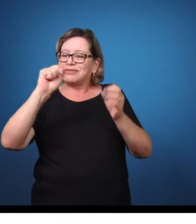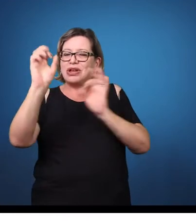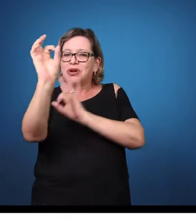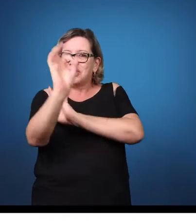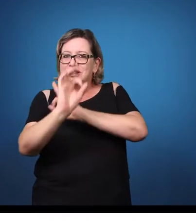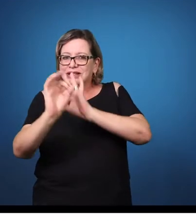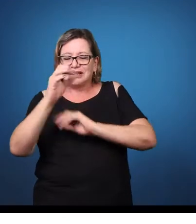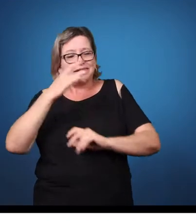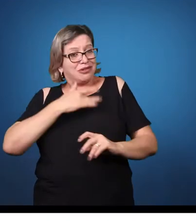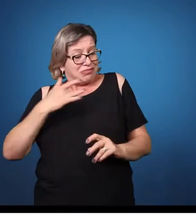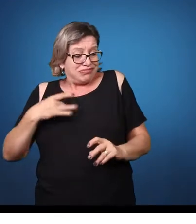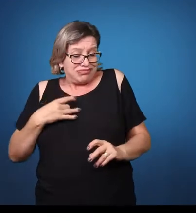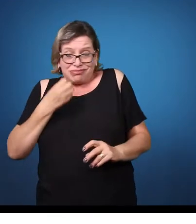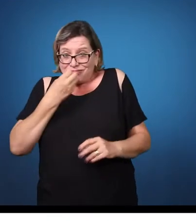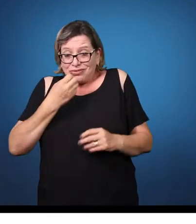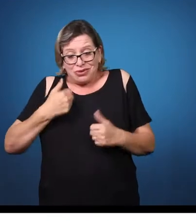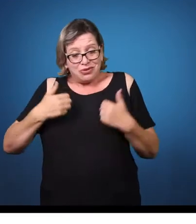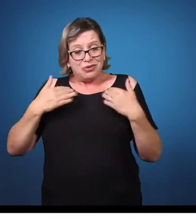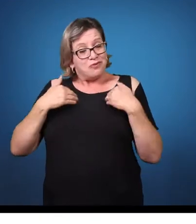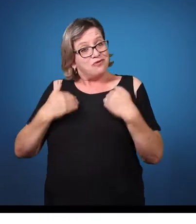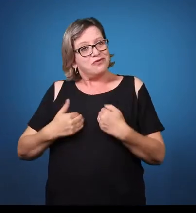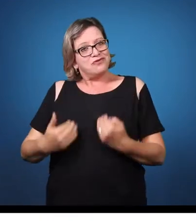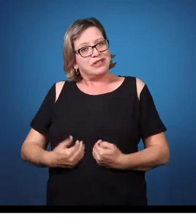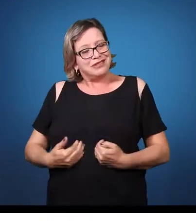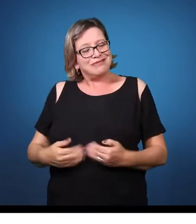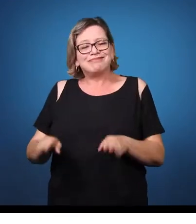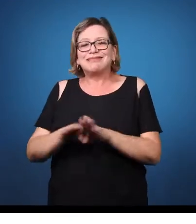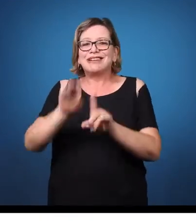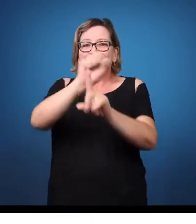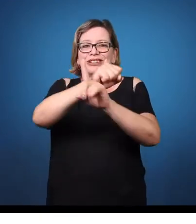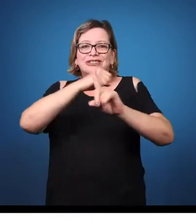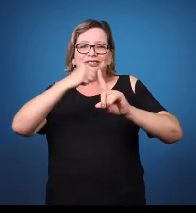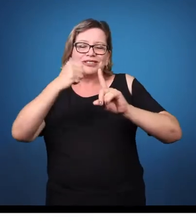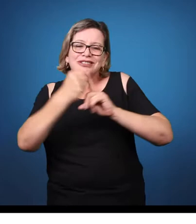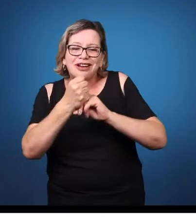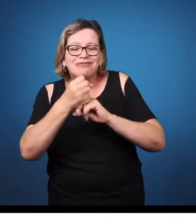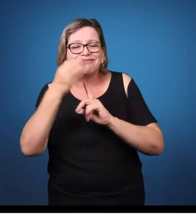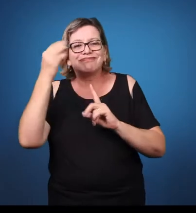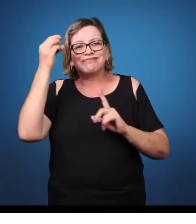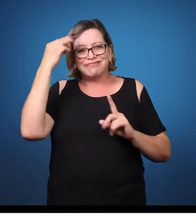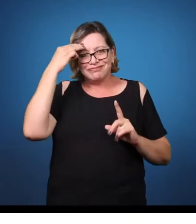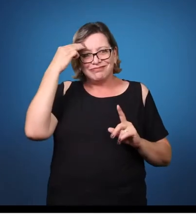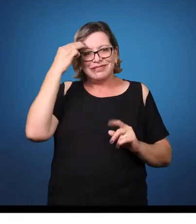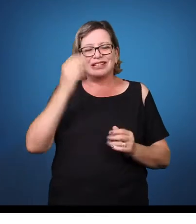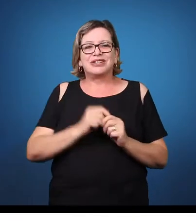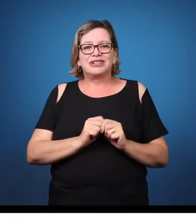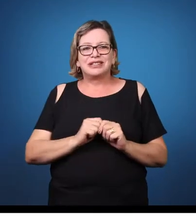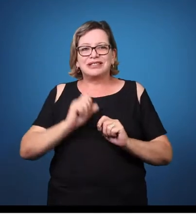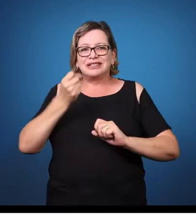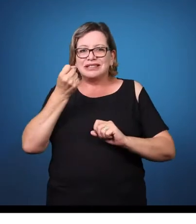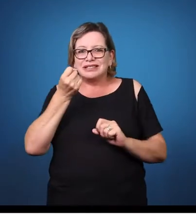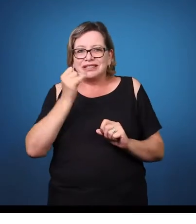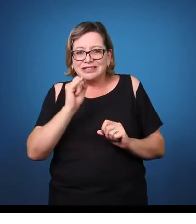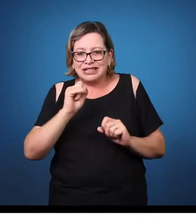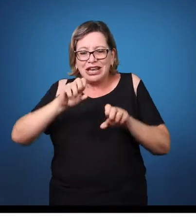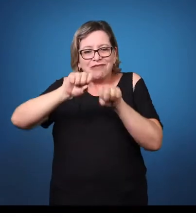-estar físico, social e mental. Então, algo que vá prejudicar a questão